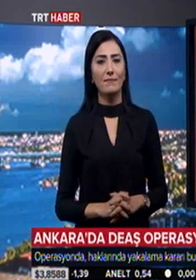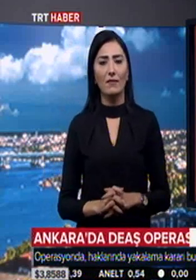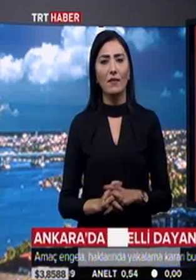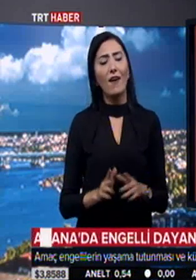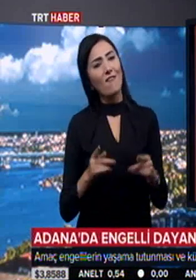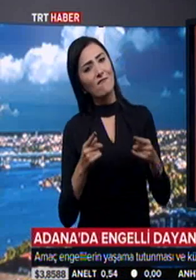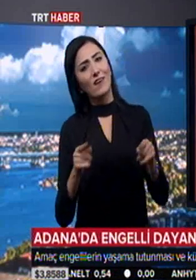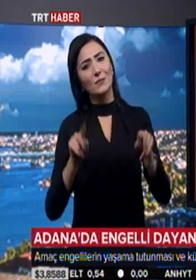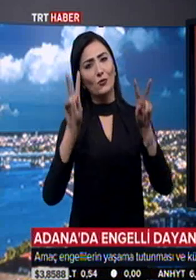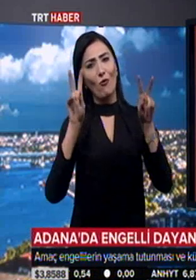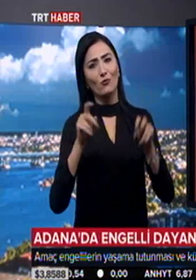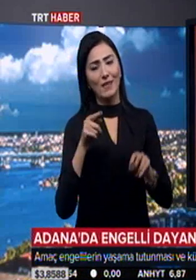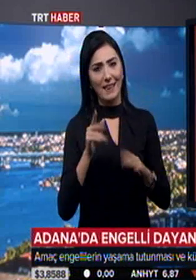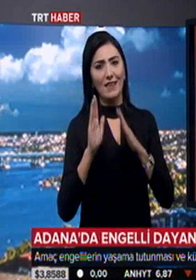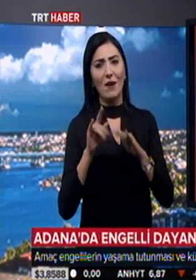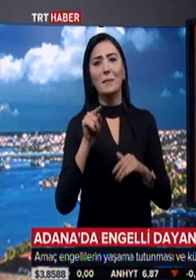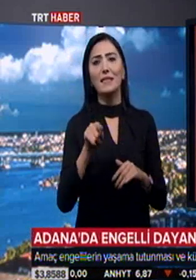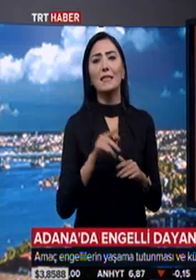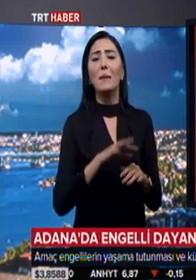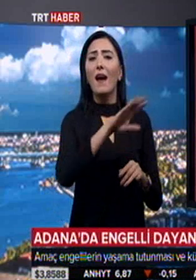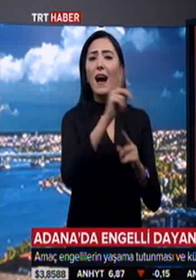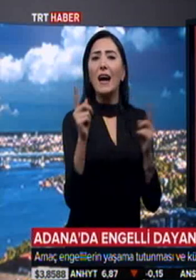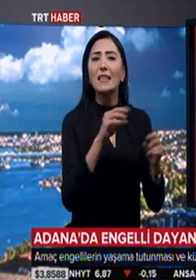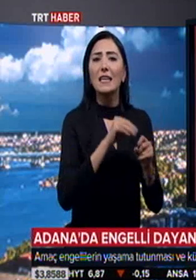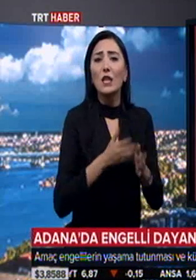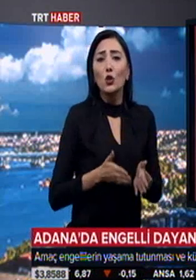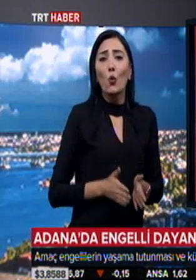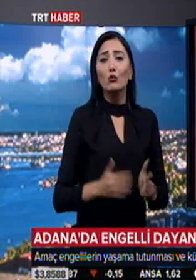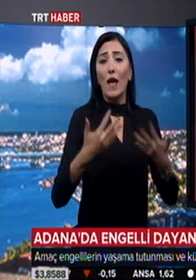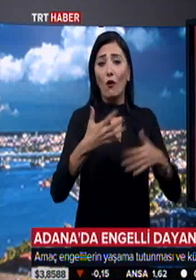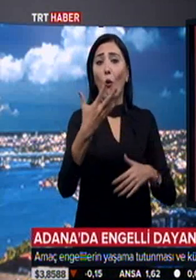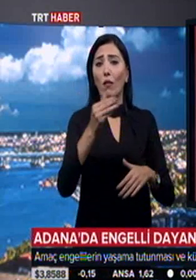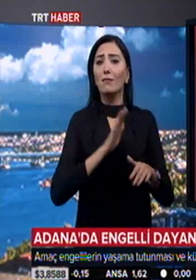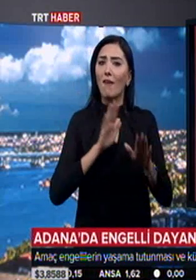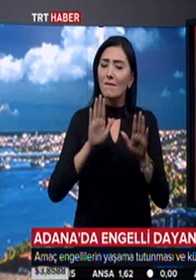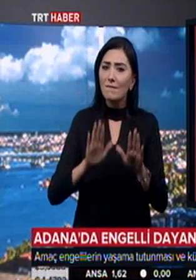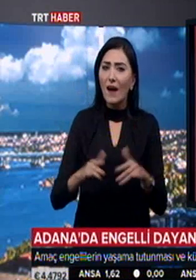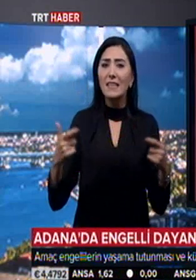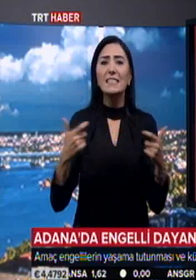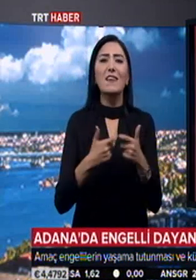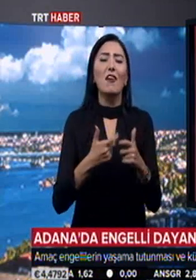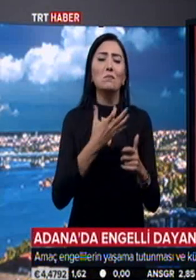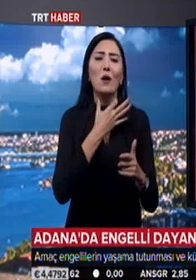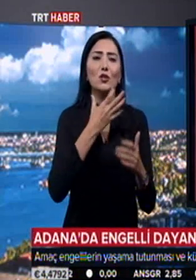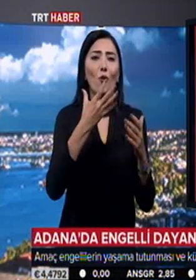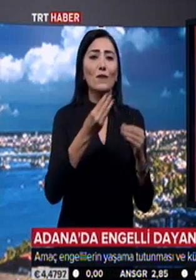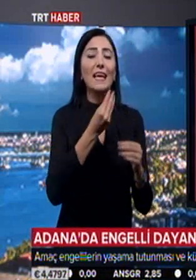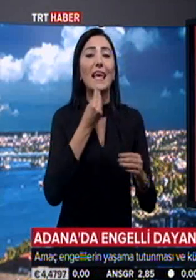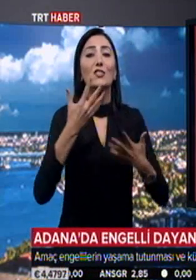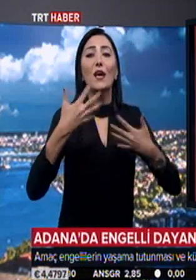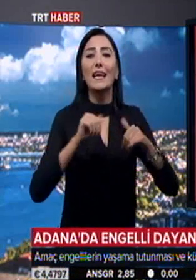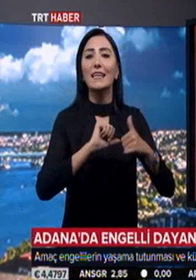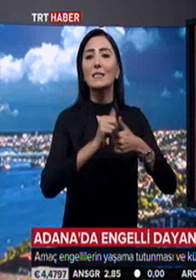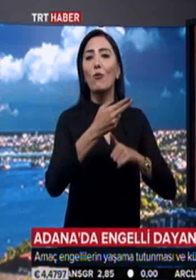Farklı bir konu başlığıyla devam edelim. Aralarında doğuştan engelli olan da var, savaş mağdurları da. Genç